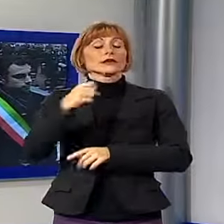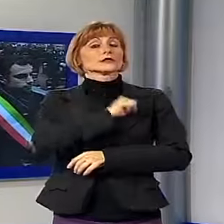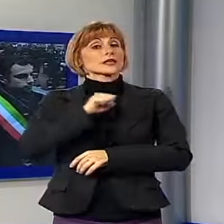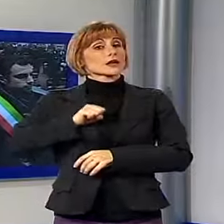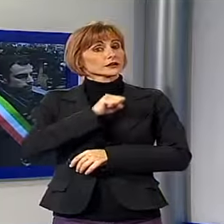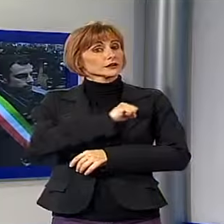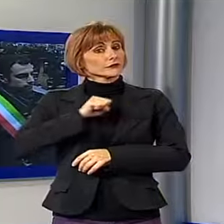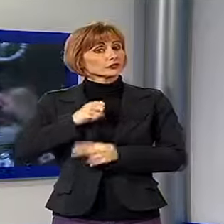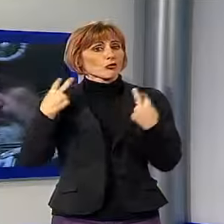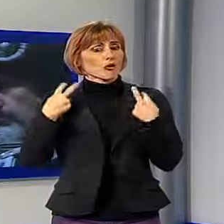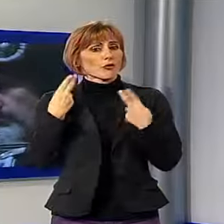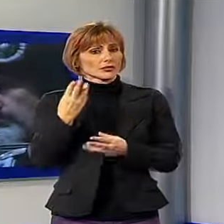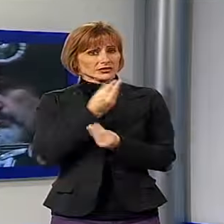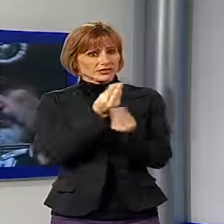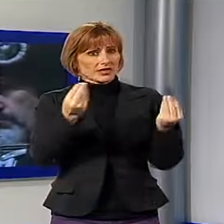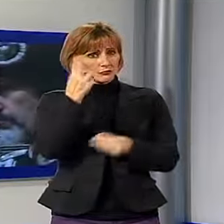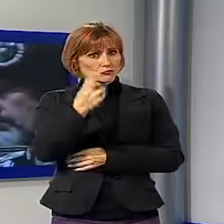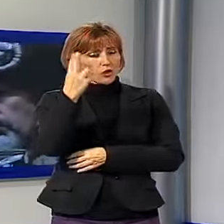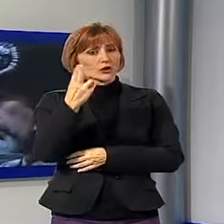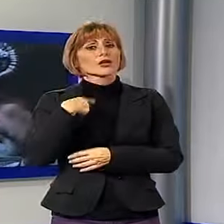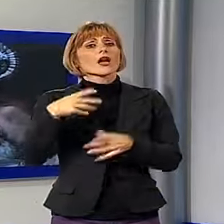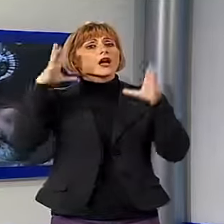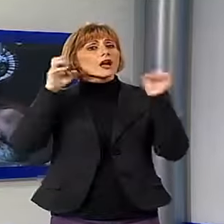che valse all'arma la seconda medaglia d'oro al valore militare.